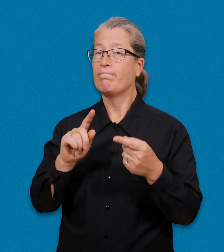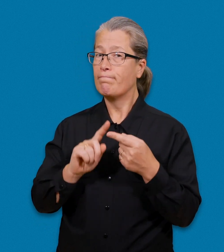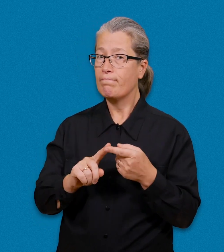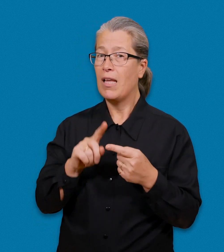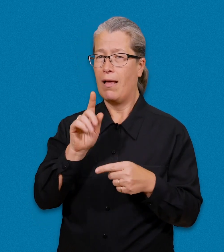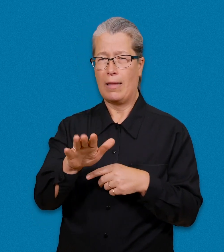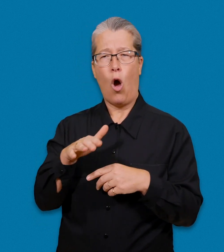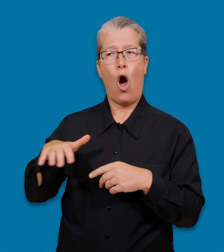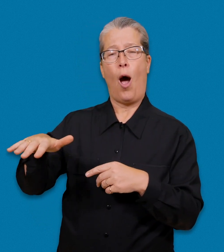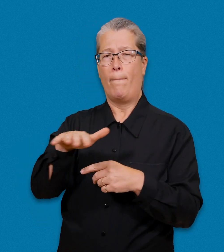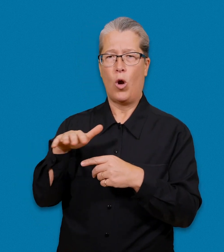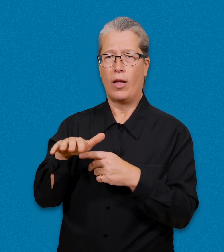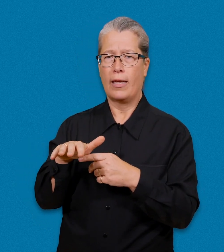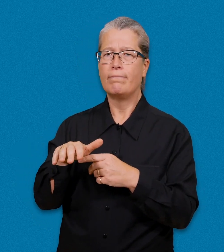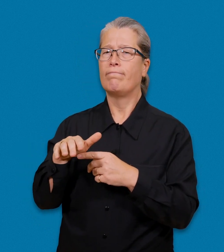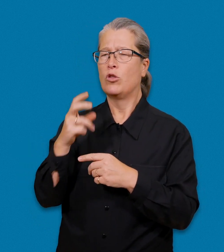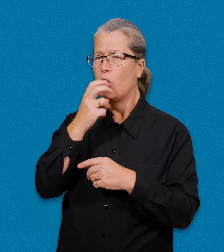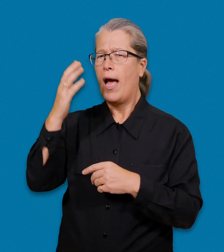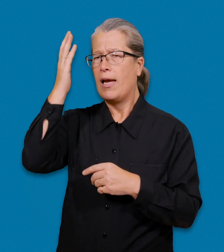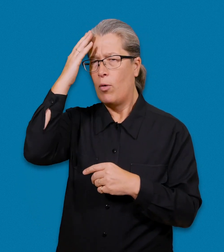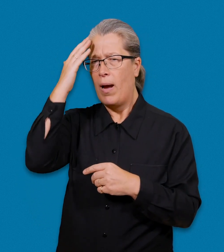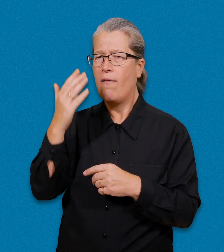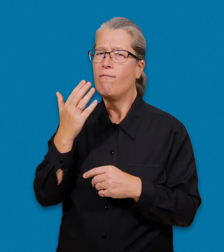Ta reda på serviceproducenter inom ditt område.